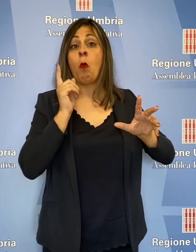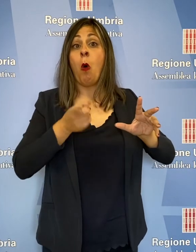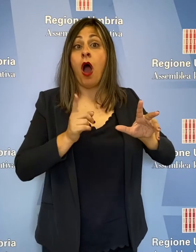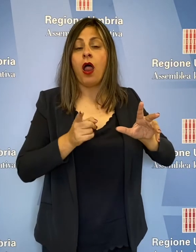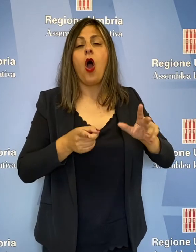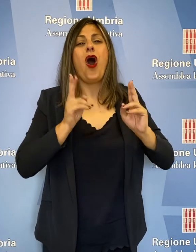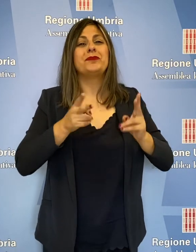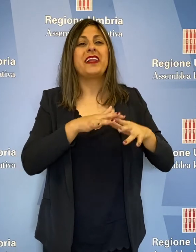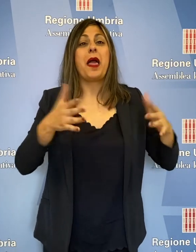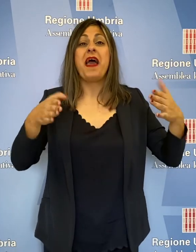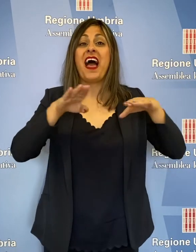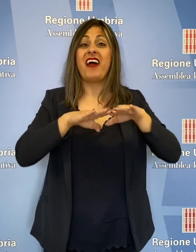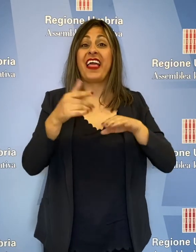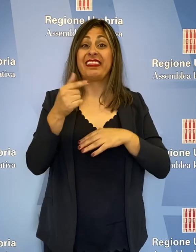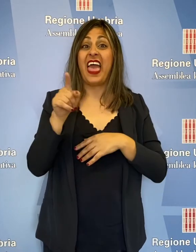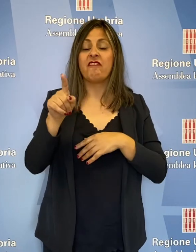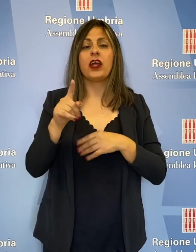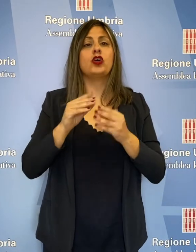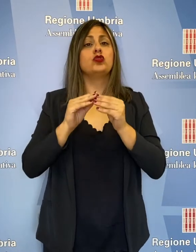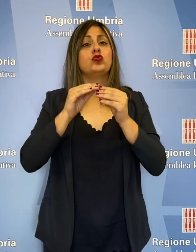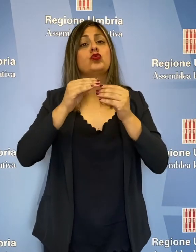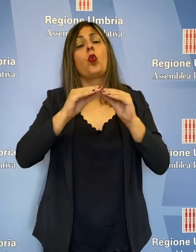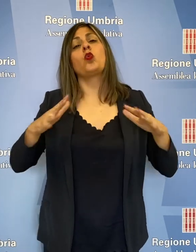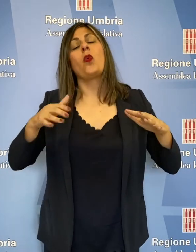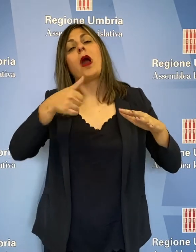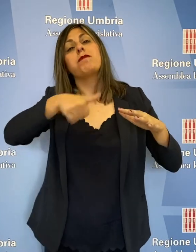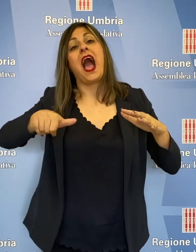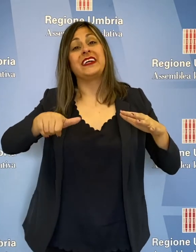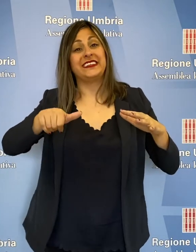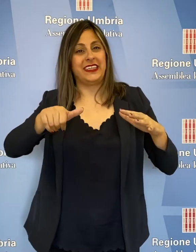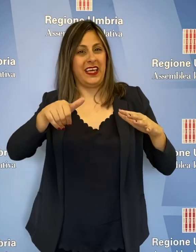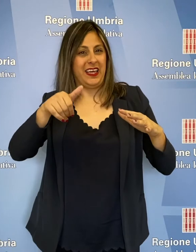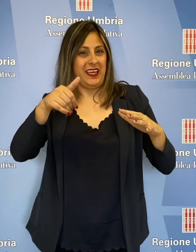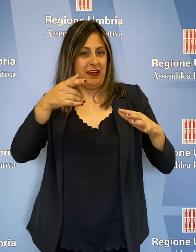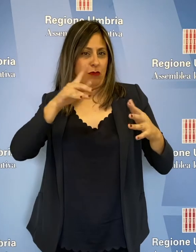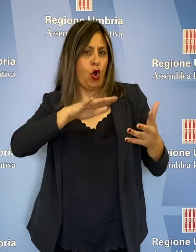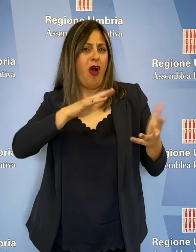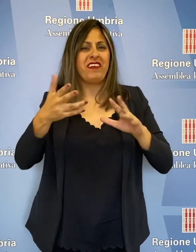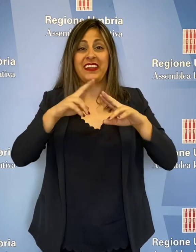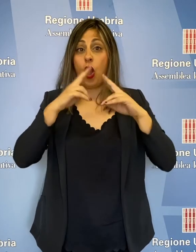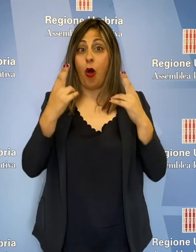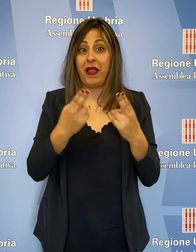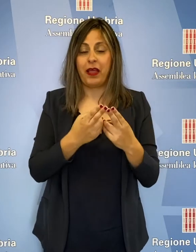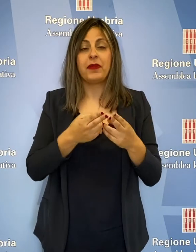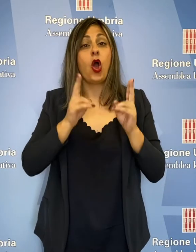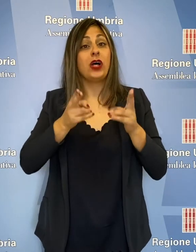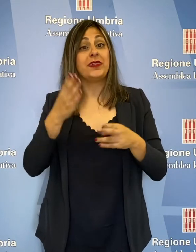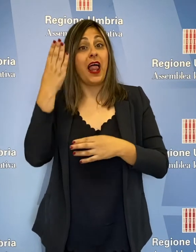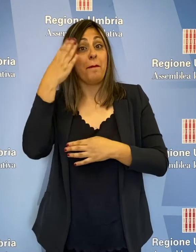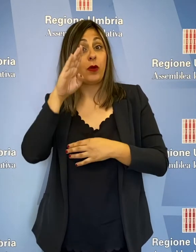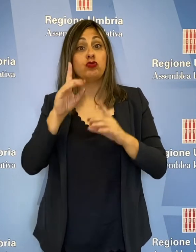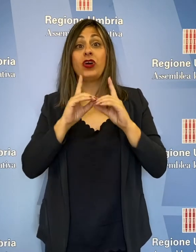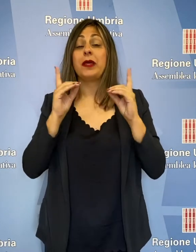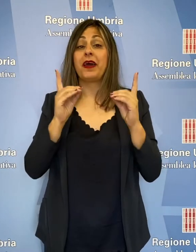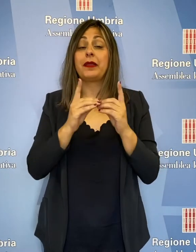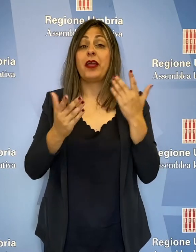ospedale della Media Valle del Tevere, struttura di base interamente riconvertita, ospedale di Perugia, Dipartimento Emergenza e